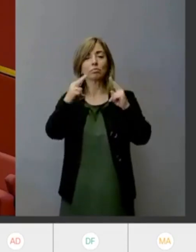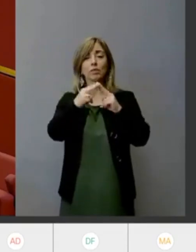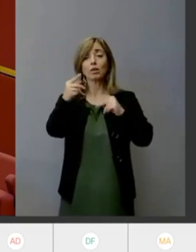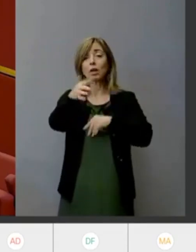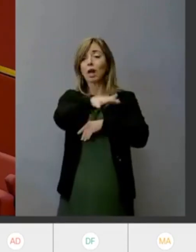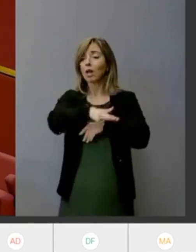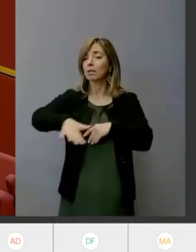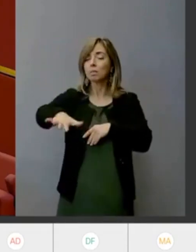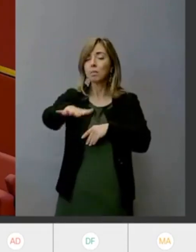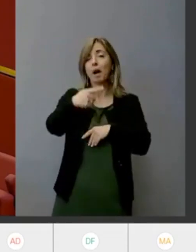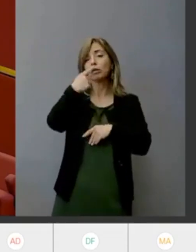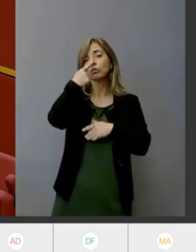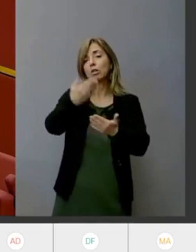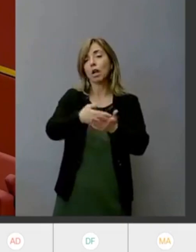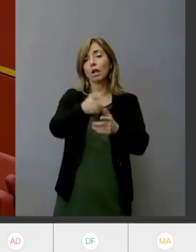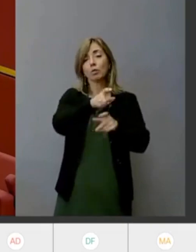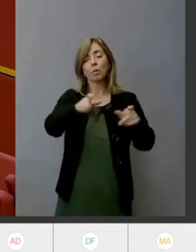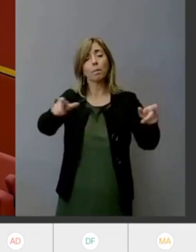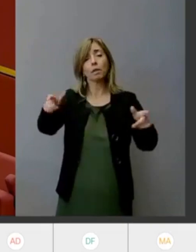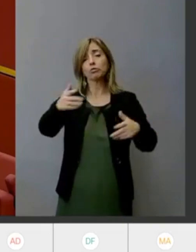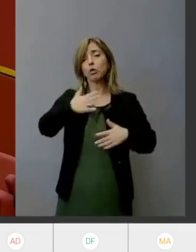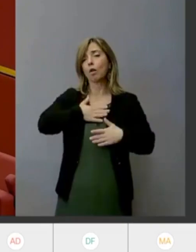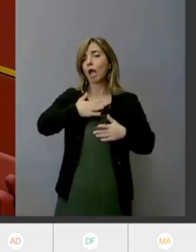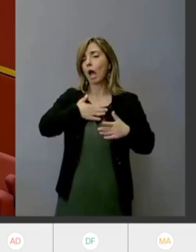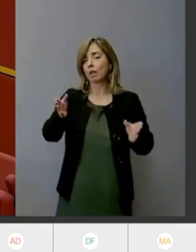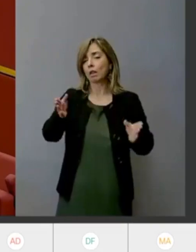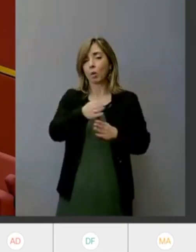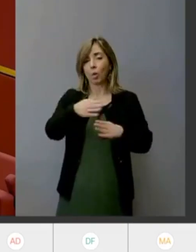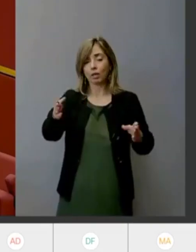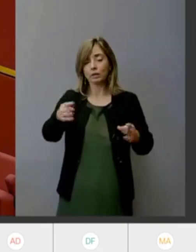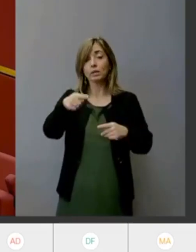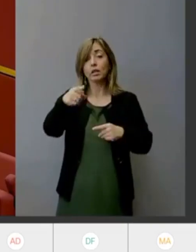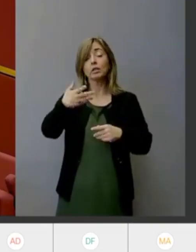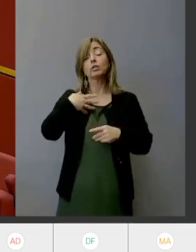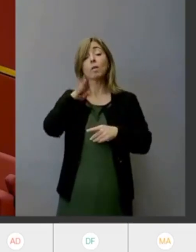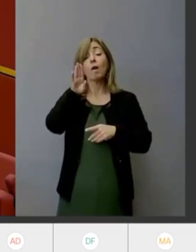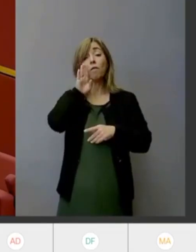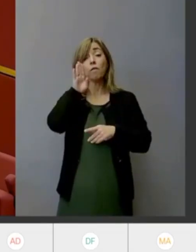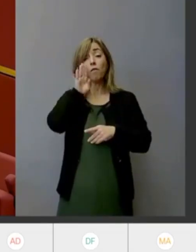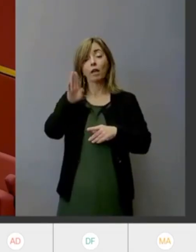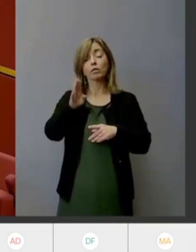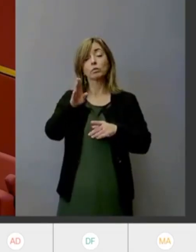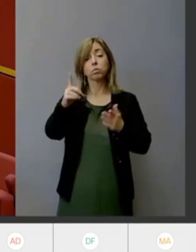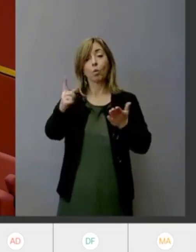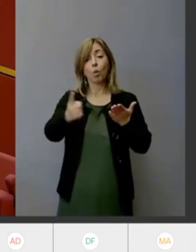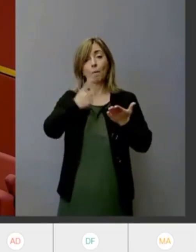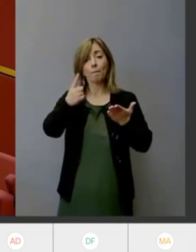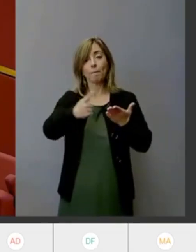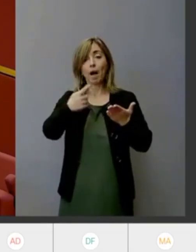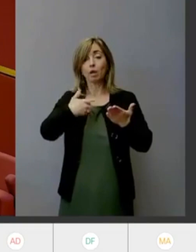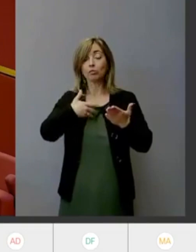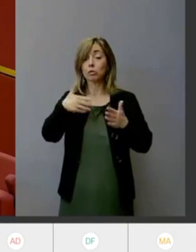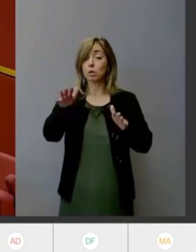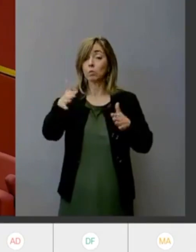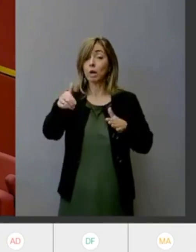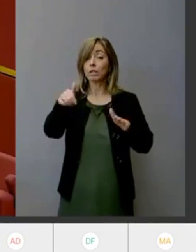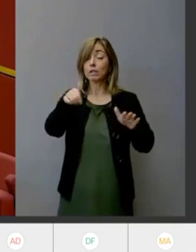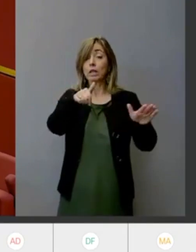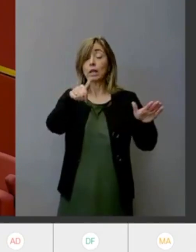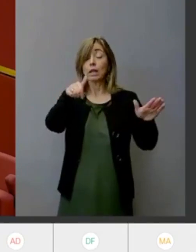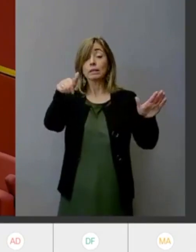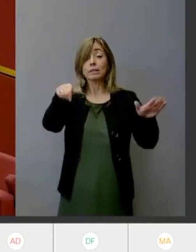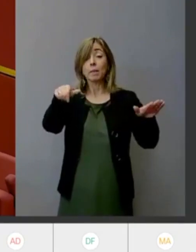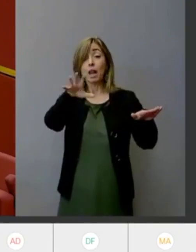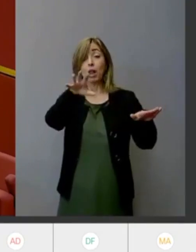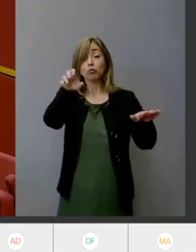età. La pagina Facebook della biblioteca è seguita da quasi otto mila cinquecento persone. Sono certa che comprenderà che nelle scelte politiche non sempre